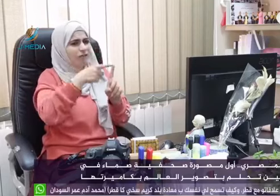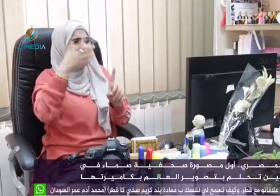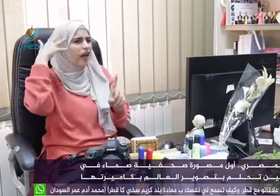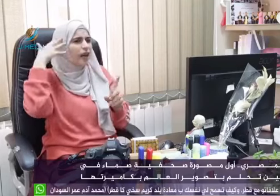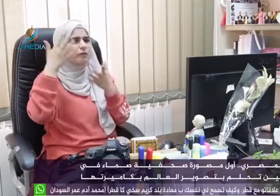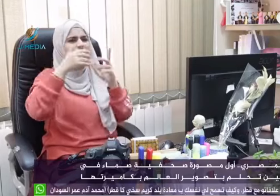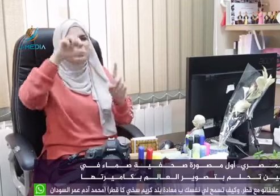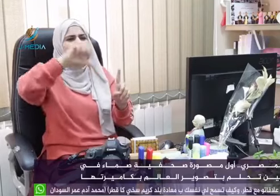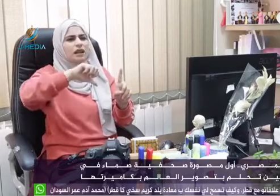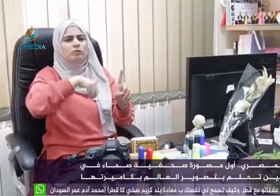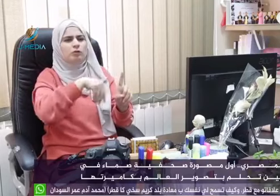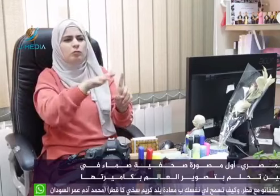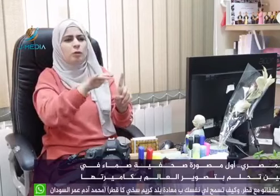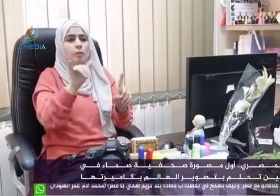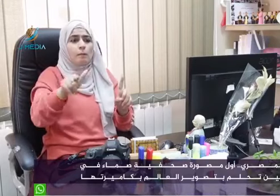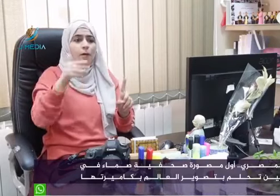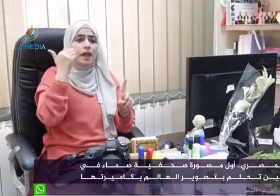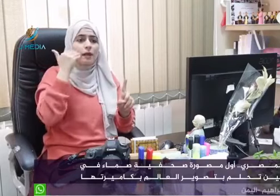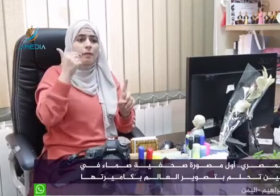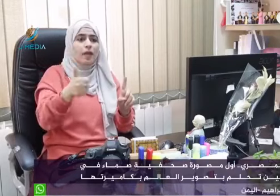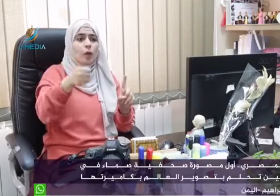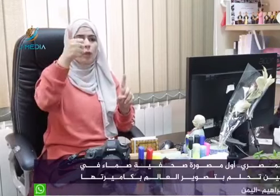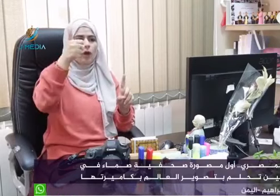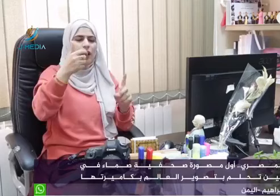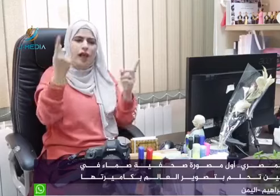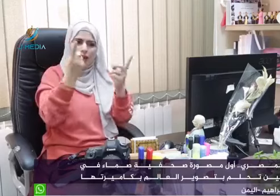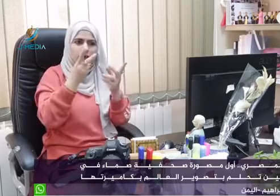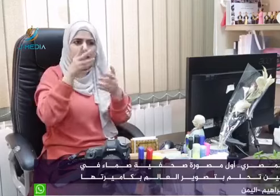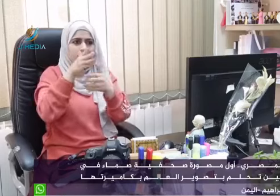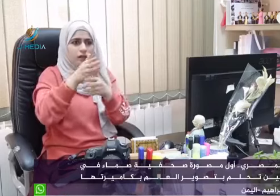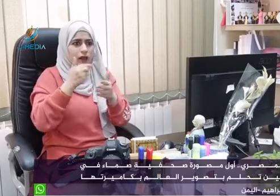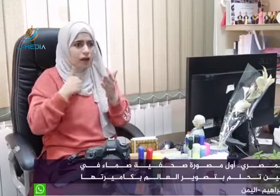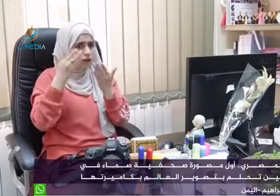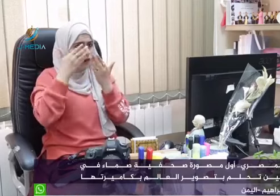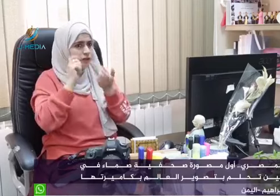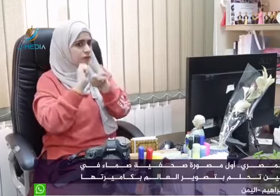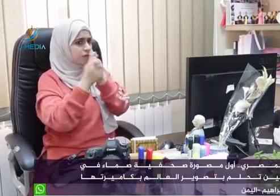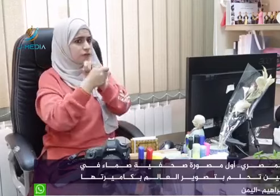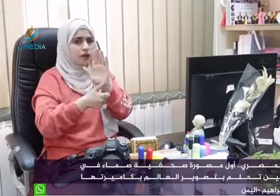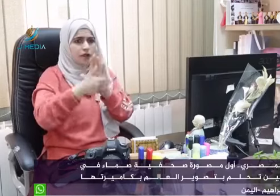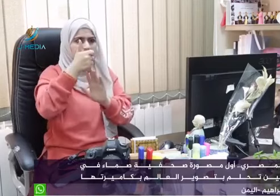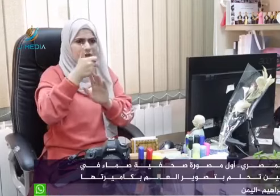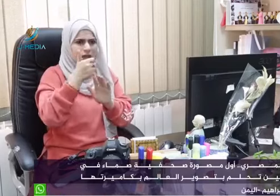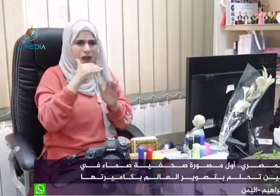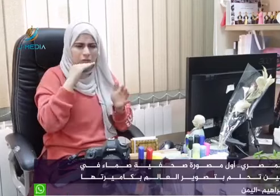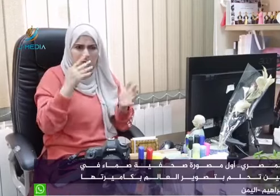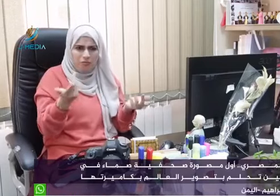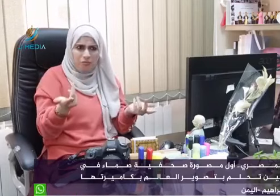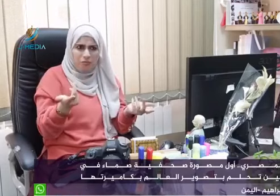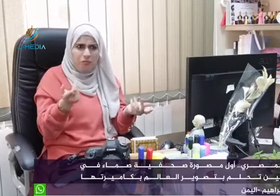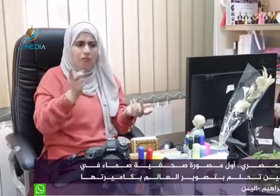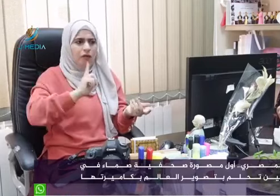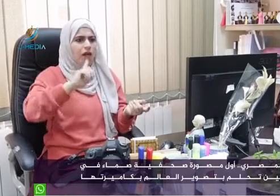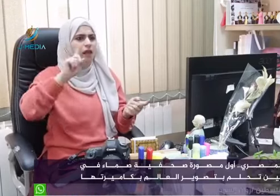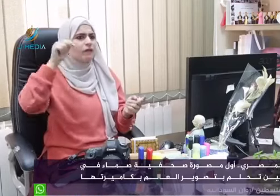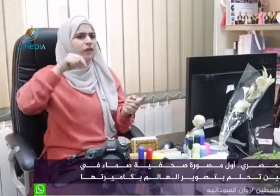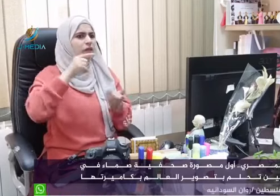الأحمر وكان الفكرة الأساسية أنه ممكن تكون هنا ما هي ممكن ما تكمل